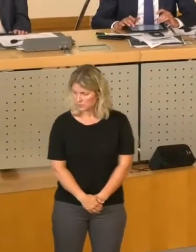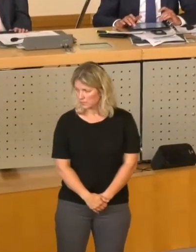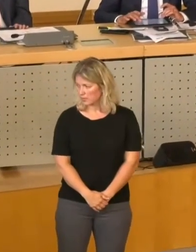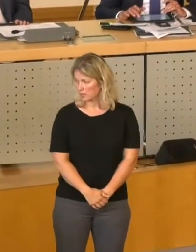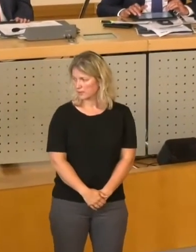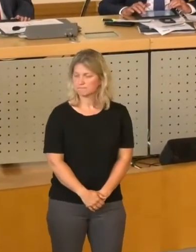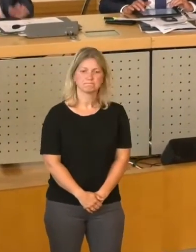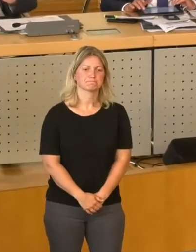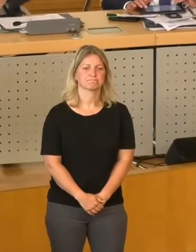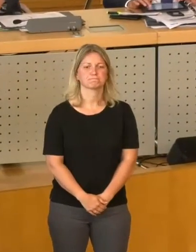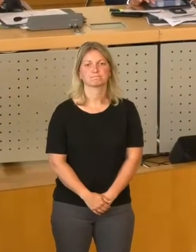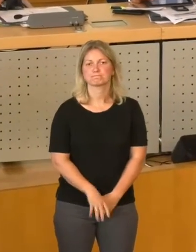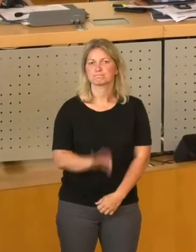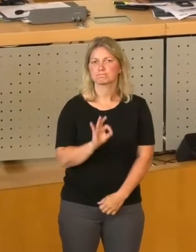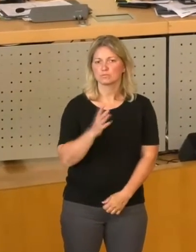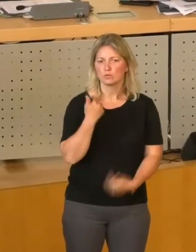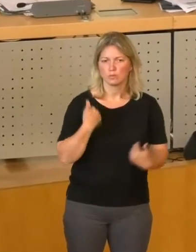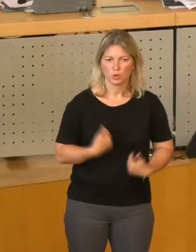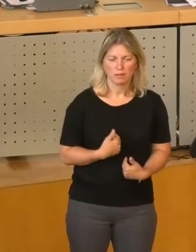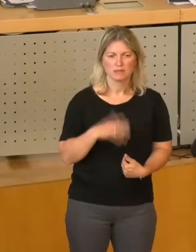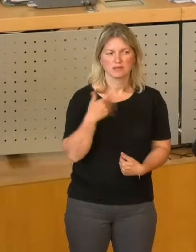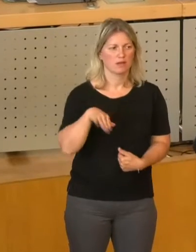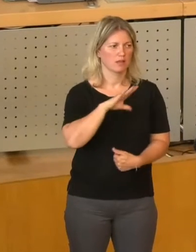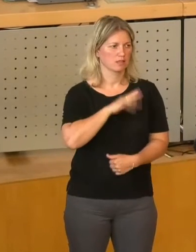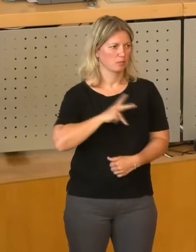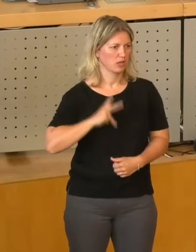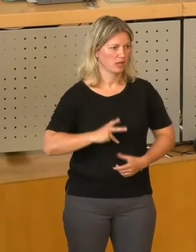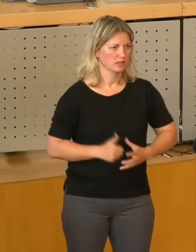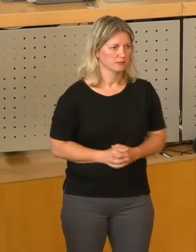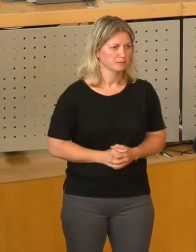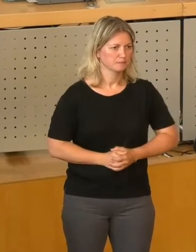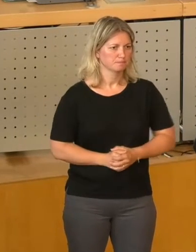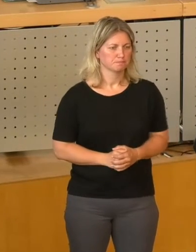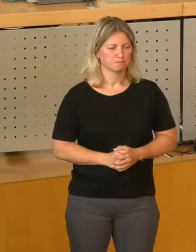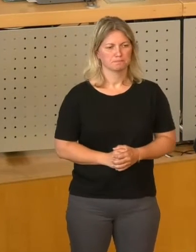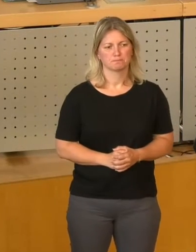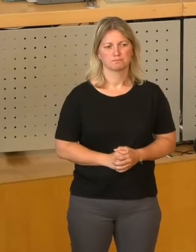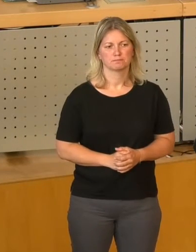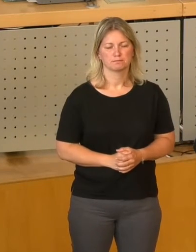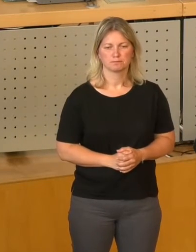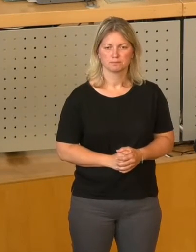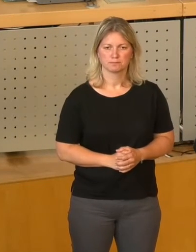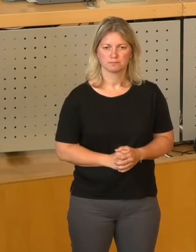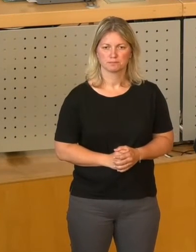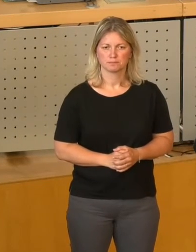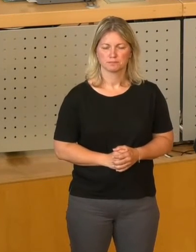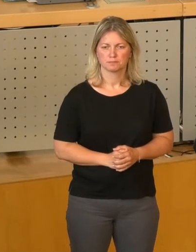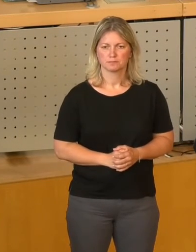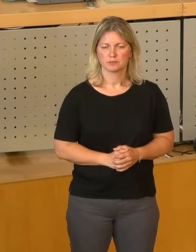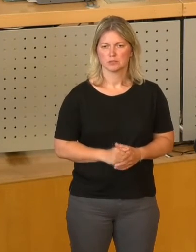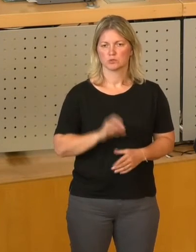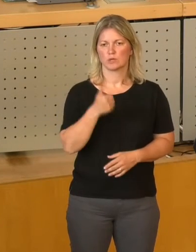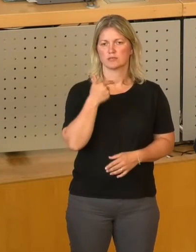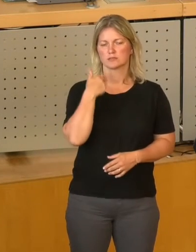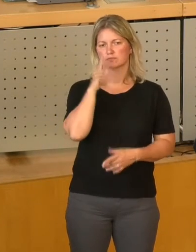Herr Oberbürgermeister, meine Damen und Herren, zunächst möchte ich auf Herrn